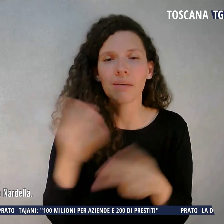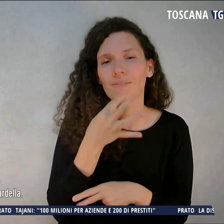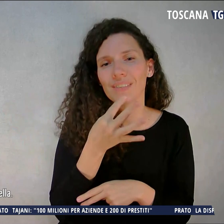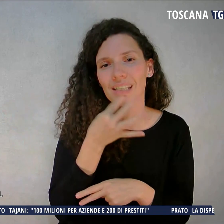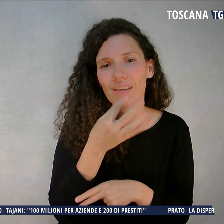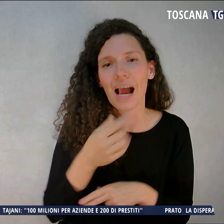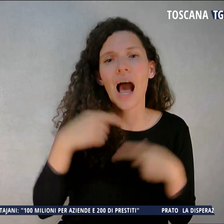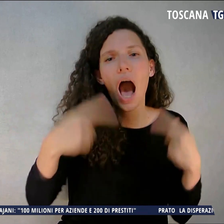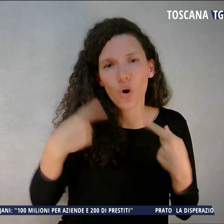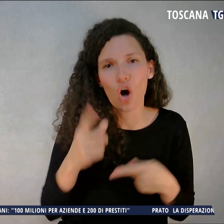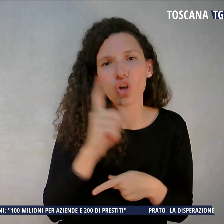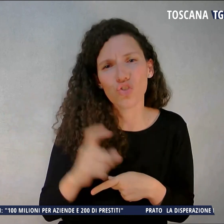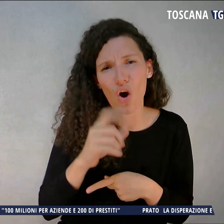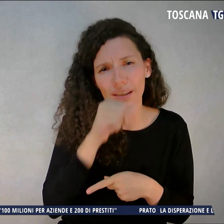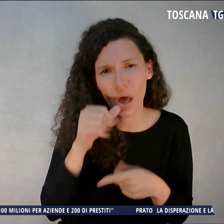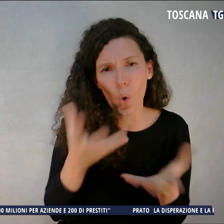superficie.